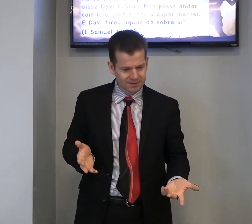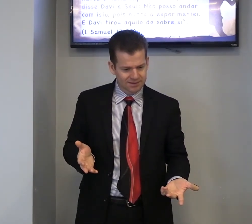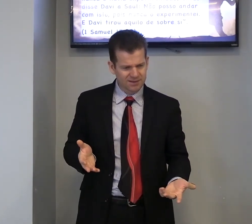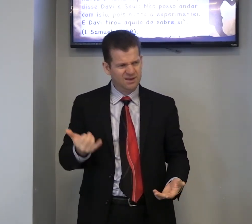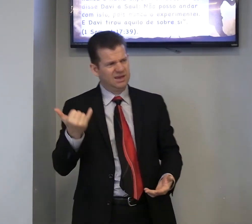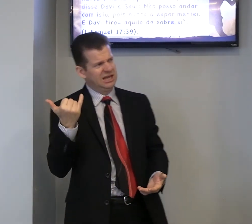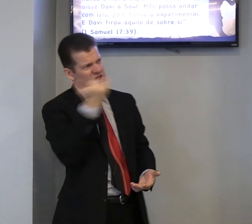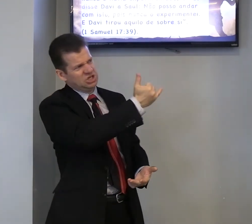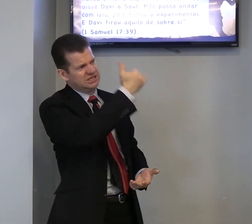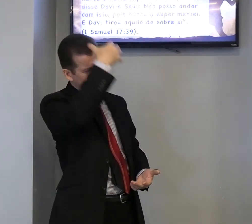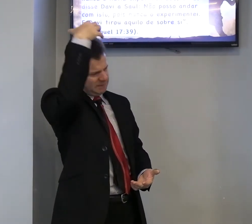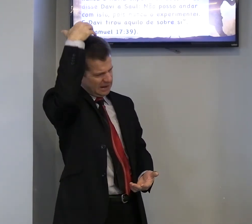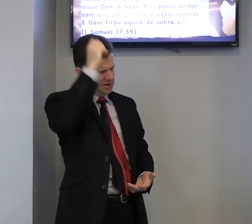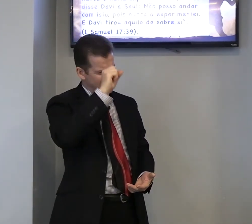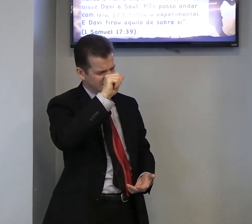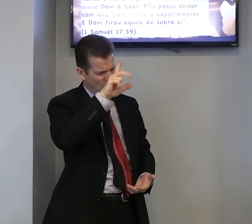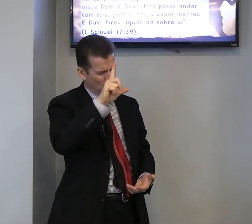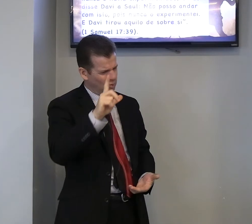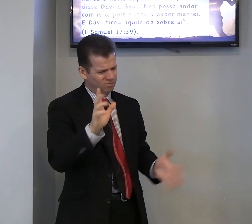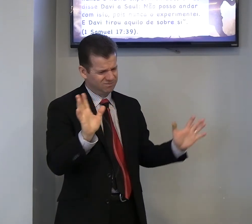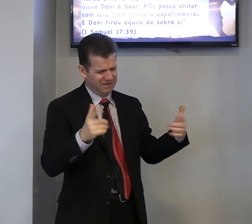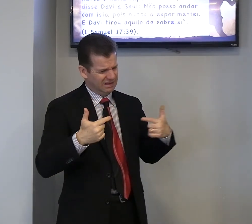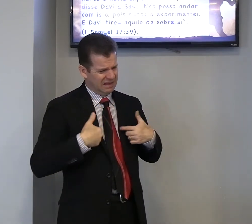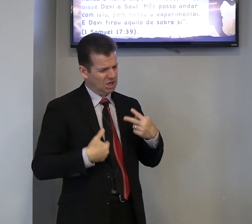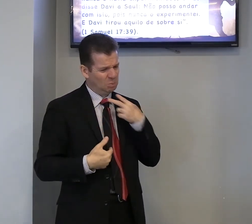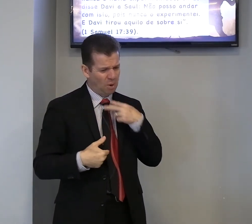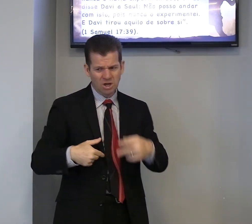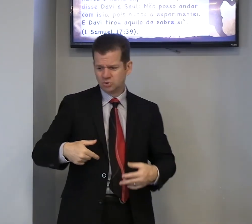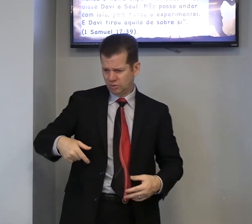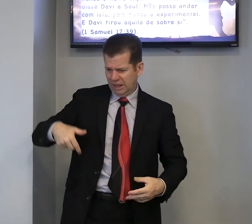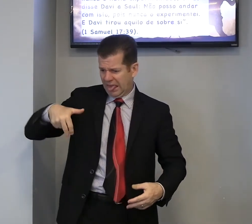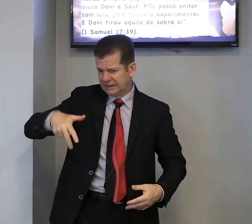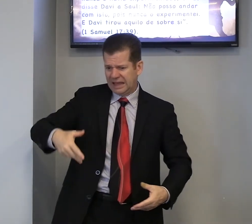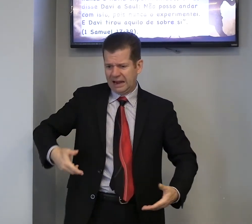e disse, para a rei Saúl, não posso andar,